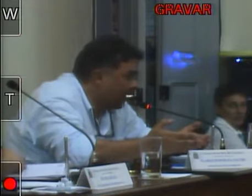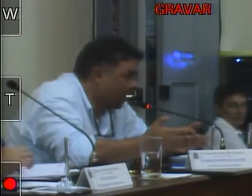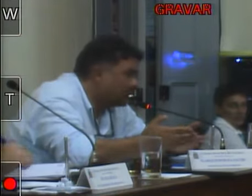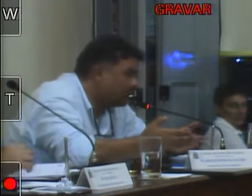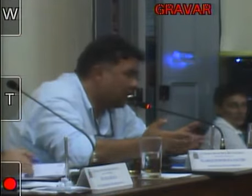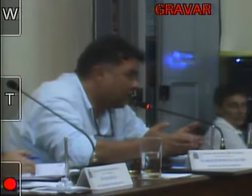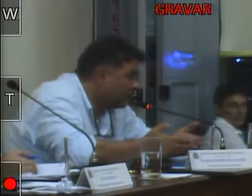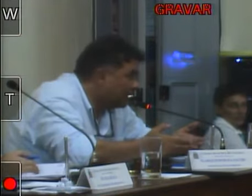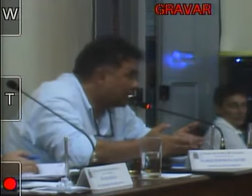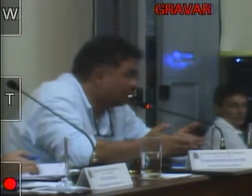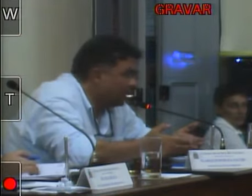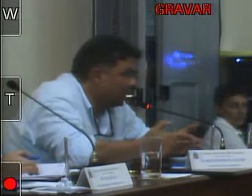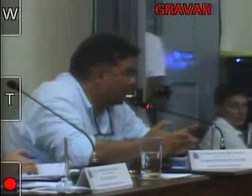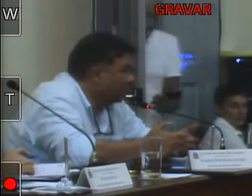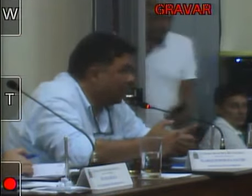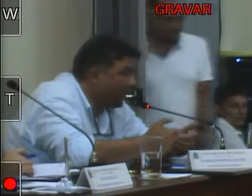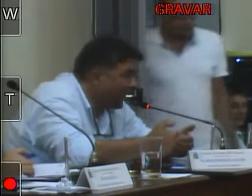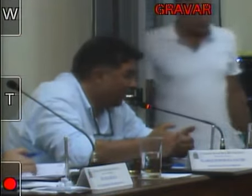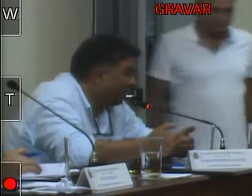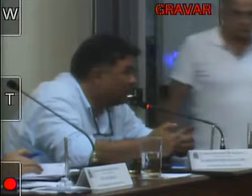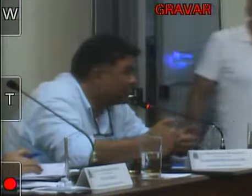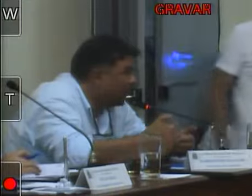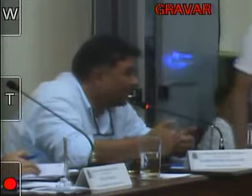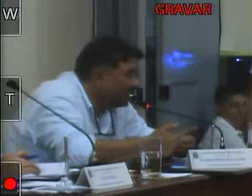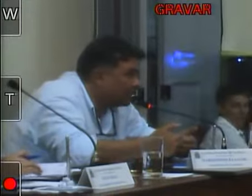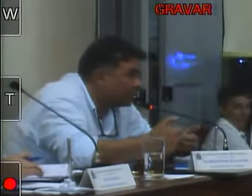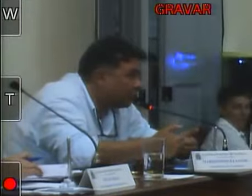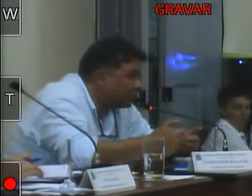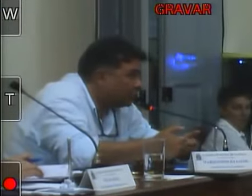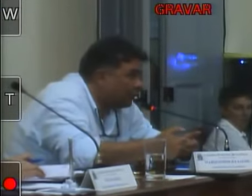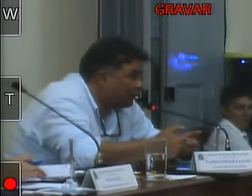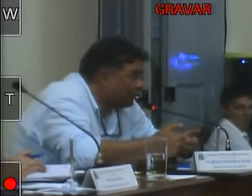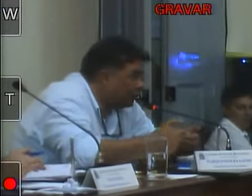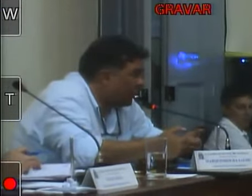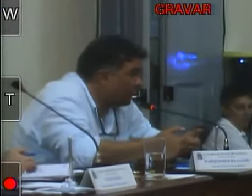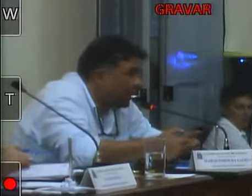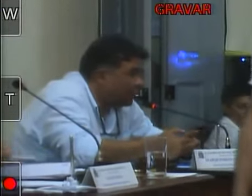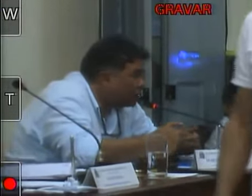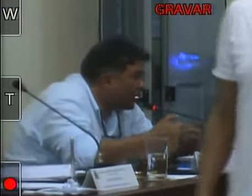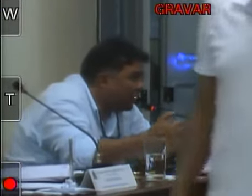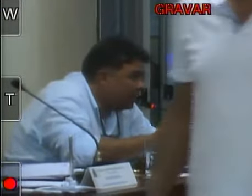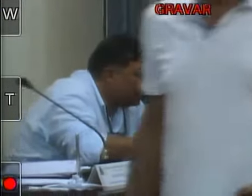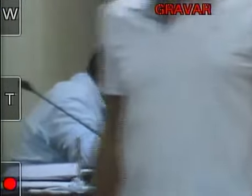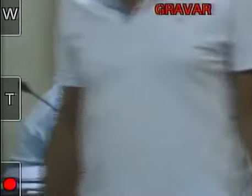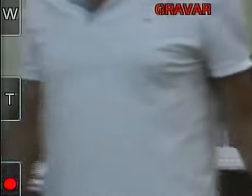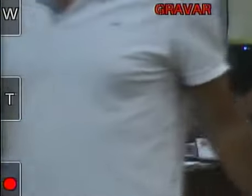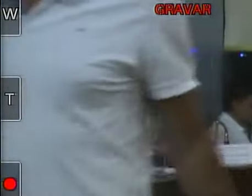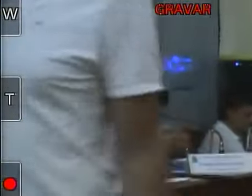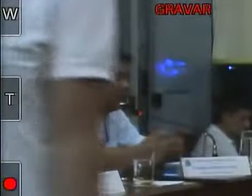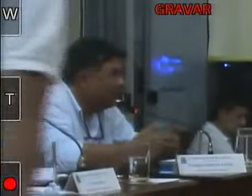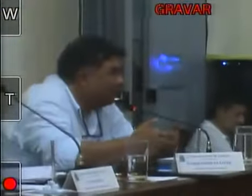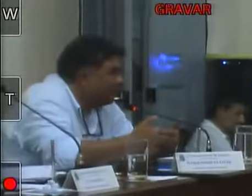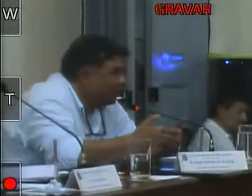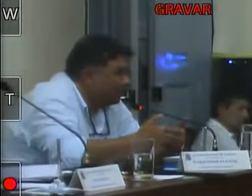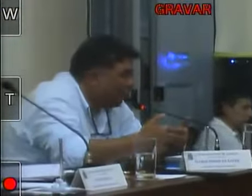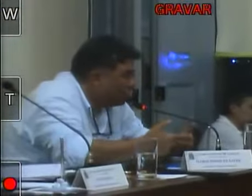casa de vereadores ela fiscaliza as contas do prefeito fiscaliza o executivo